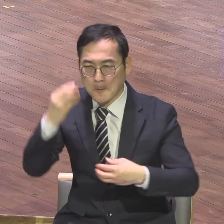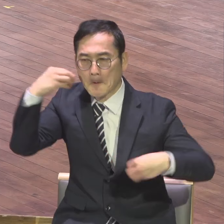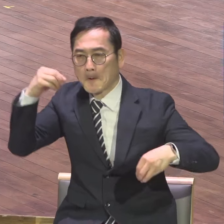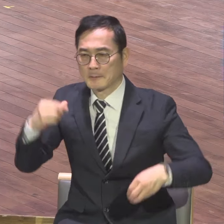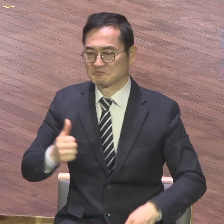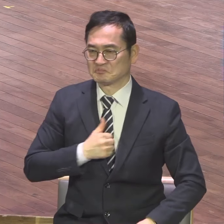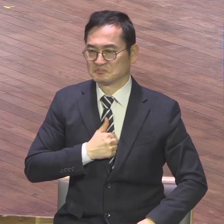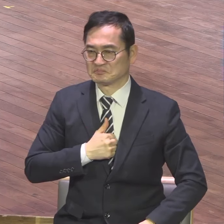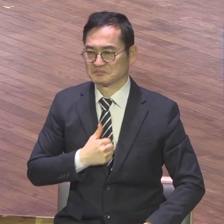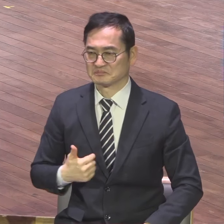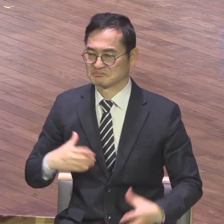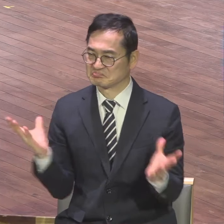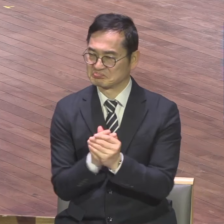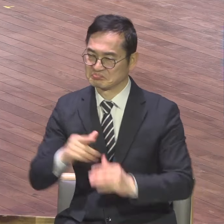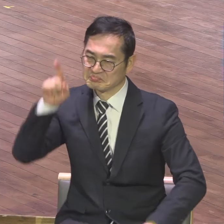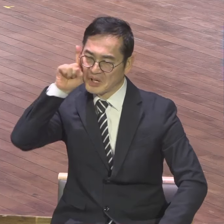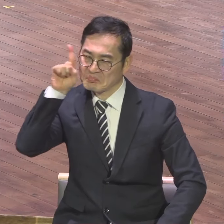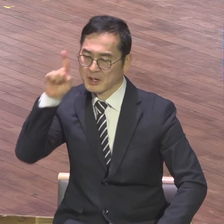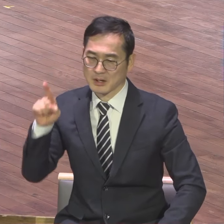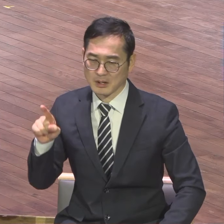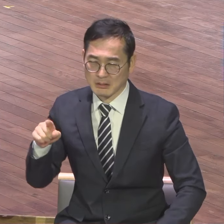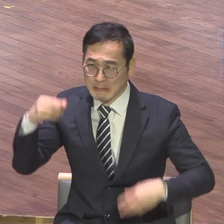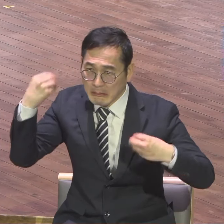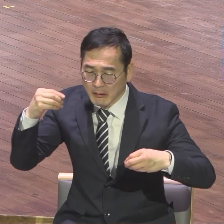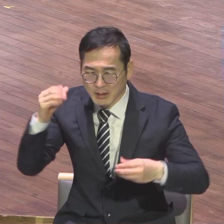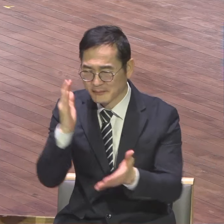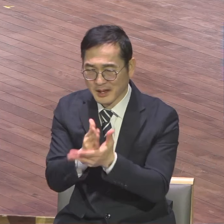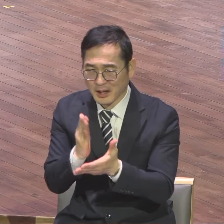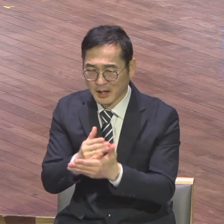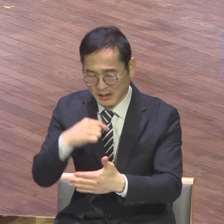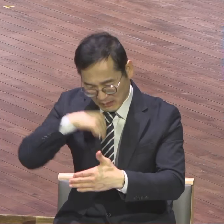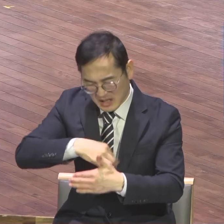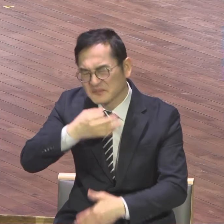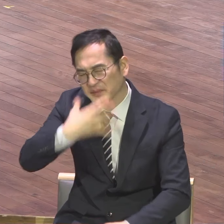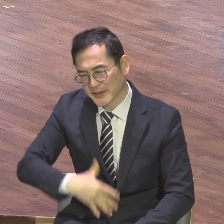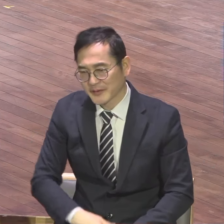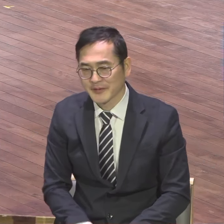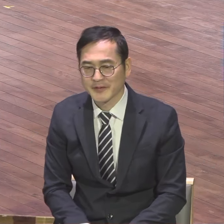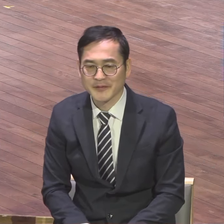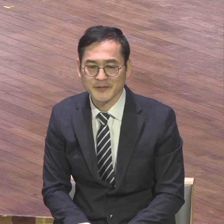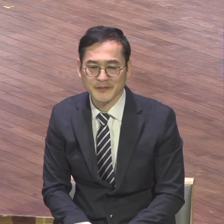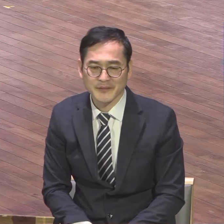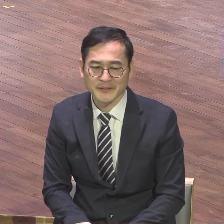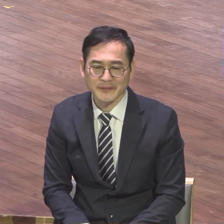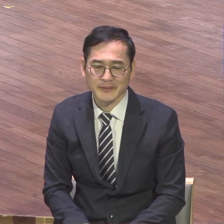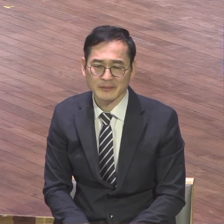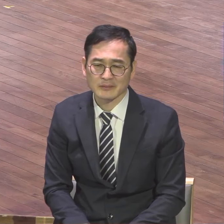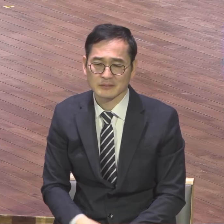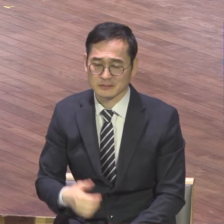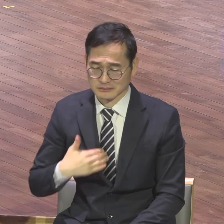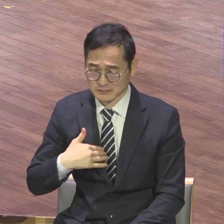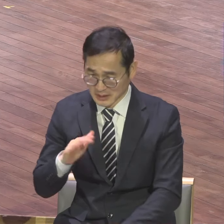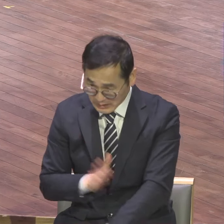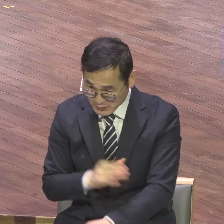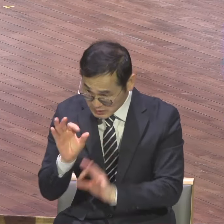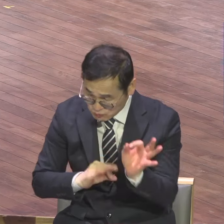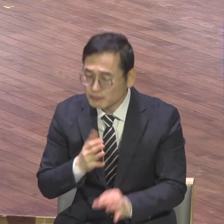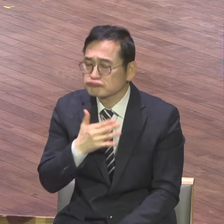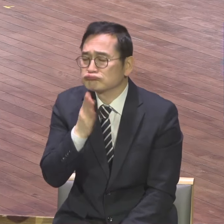얼마 안 갑니다 피곤합니다 그래 살면 그냥 내 모습 이대로 인간은 공사 중인데 좀 부족하면 어때 좀